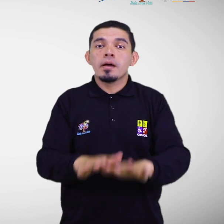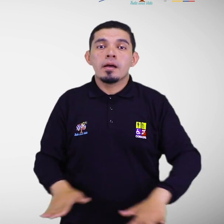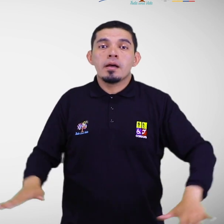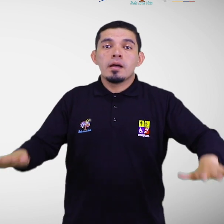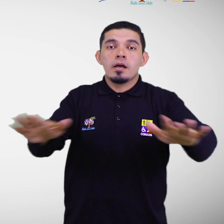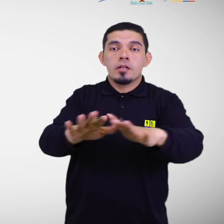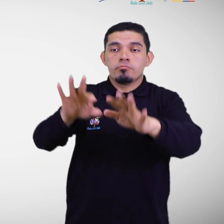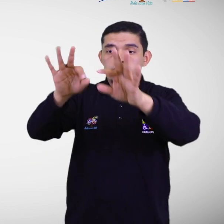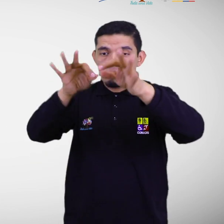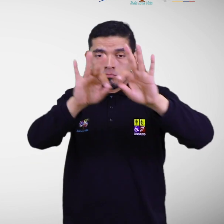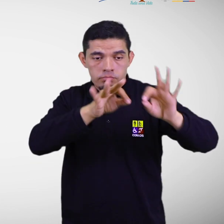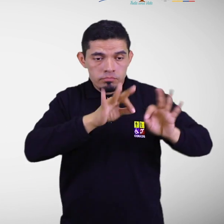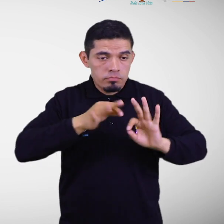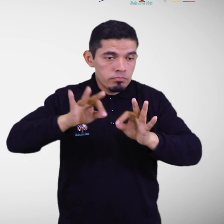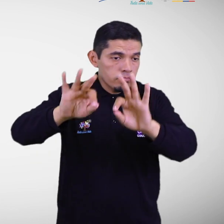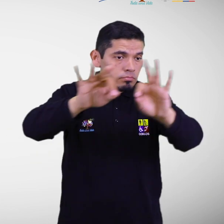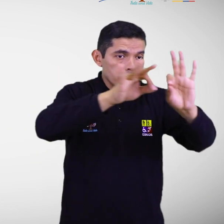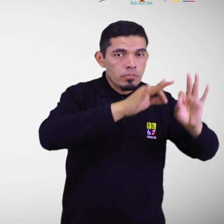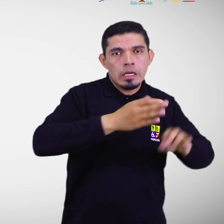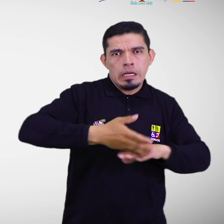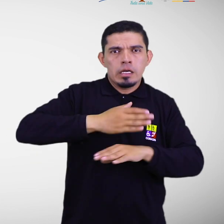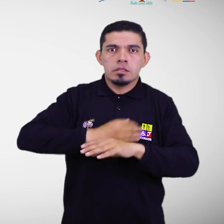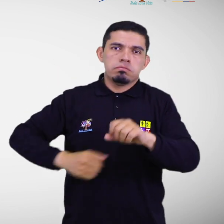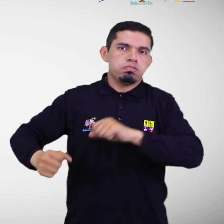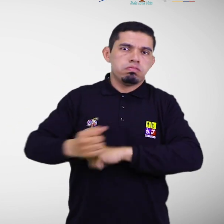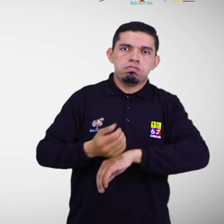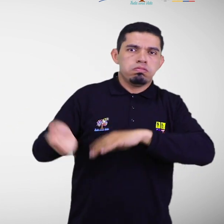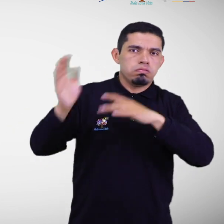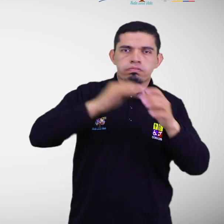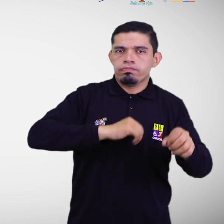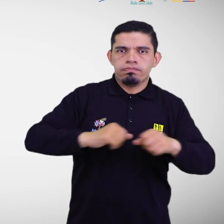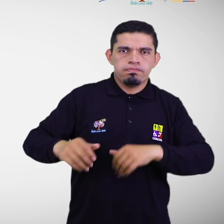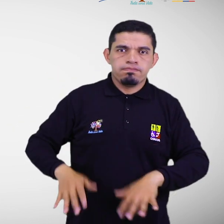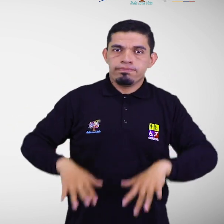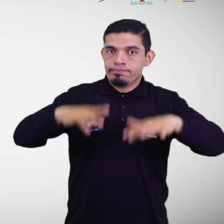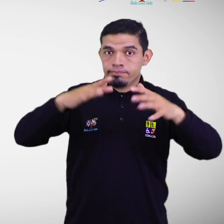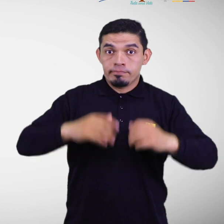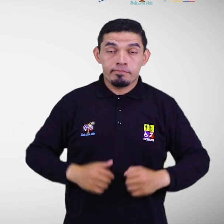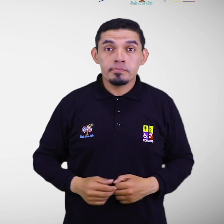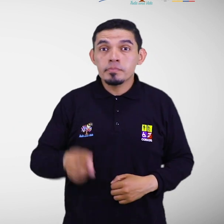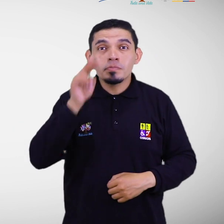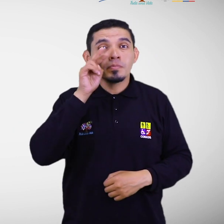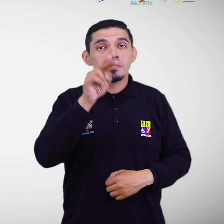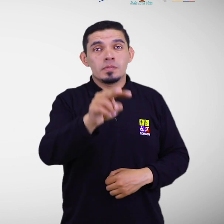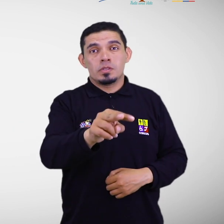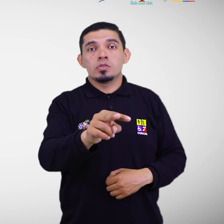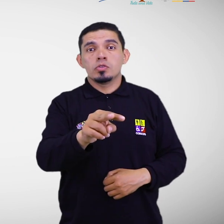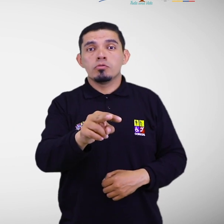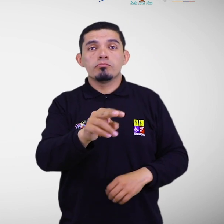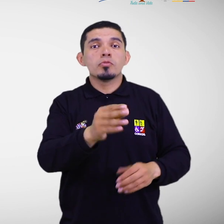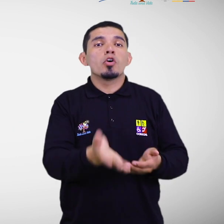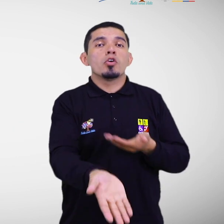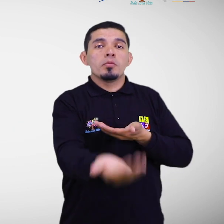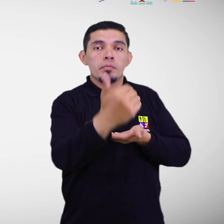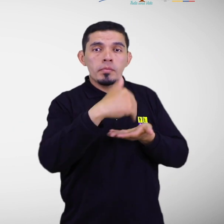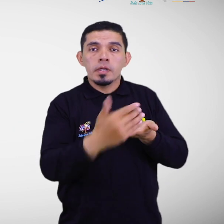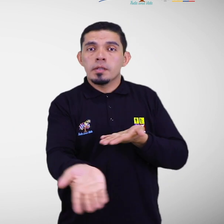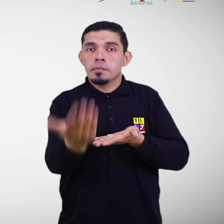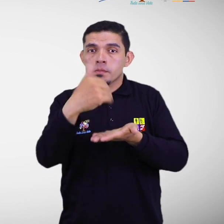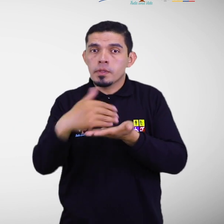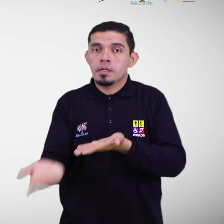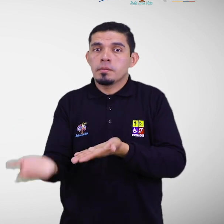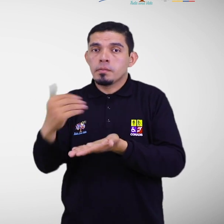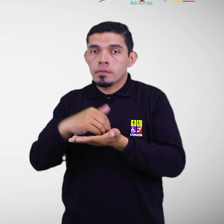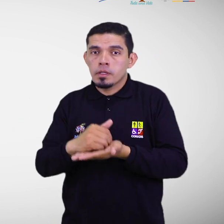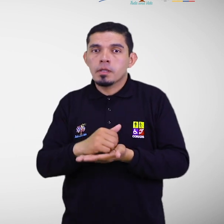mientras se reparan los daños generados por el desastre. Con una visión orientada a reinsertar a la población con discapacidad,